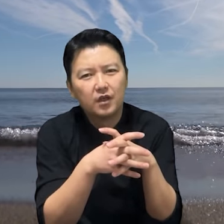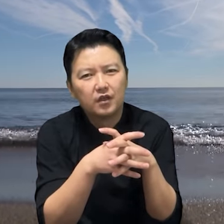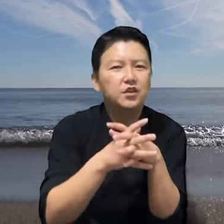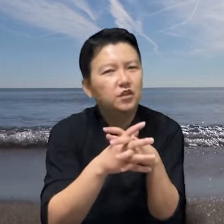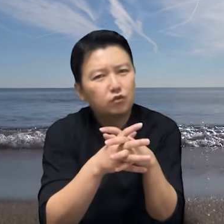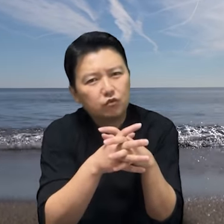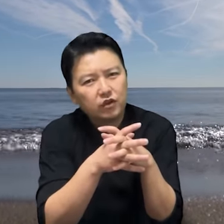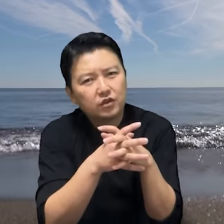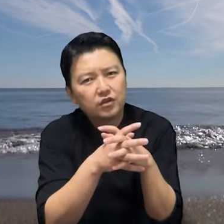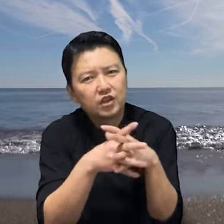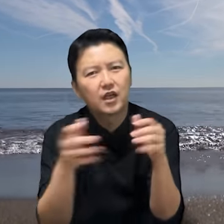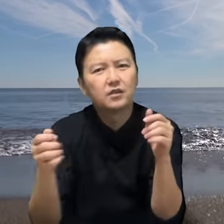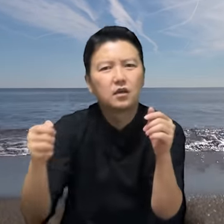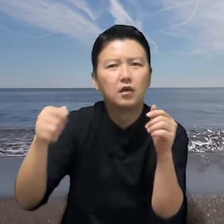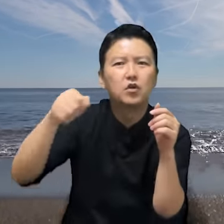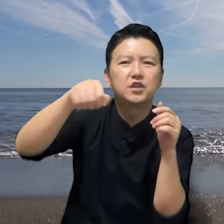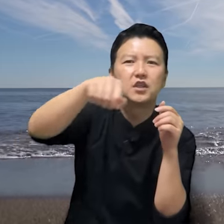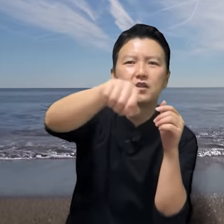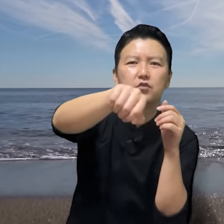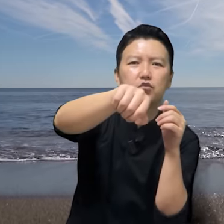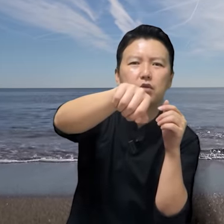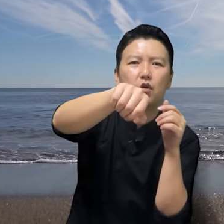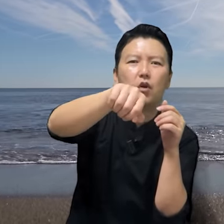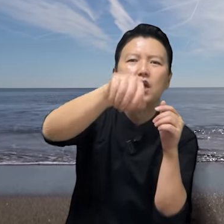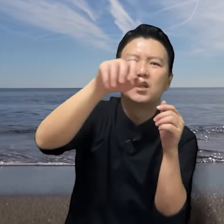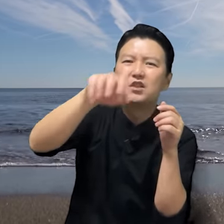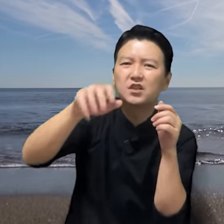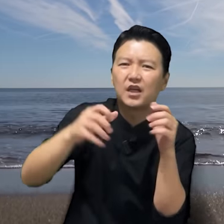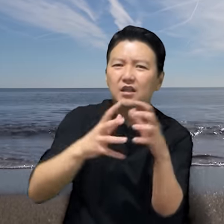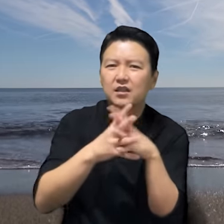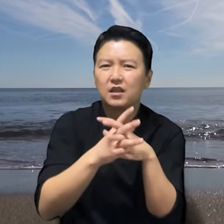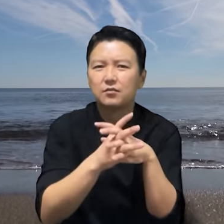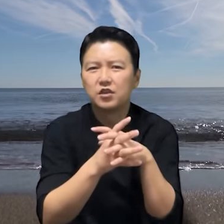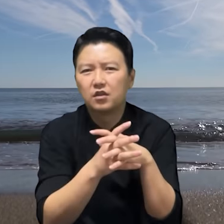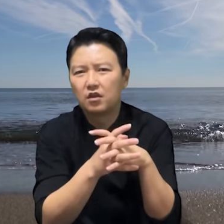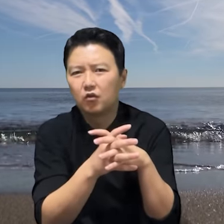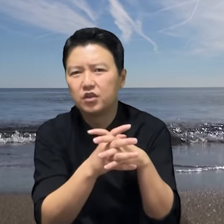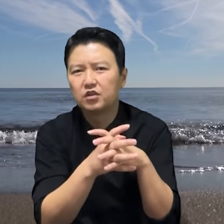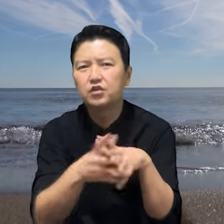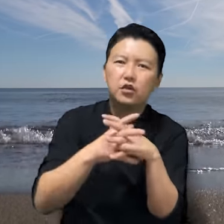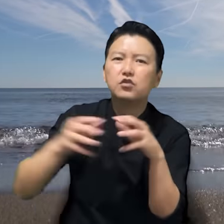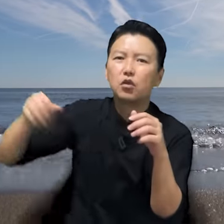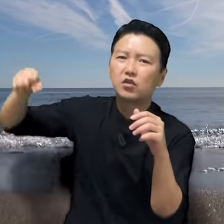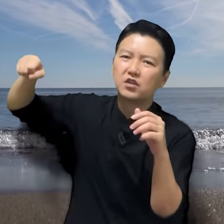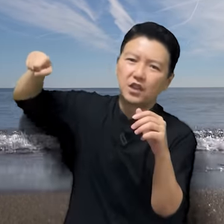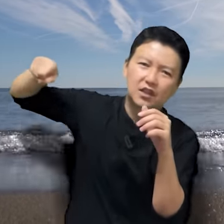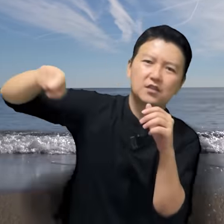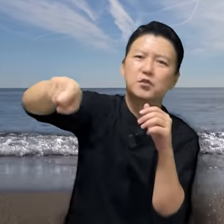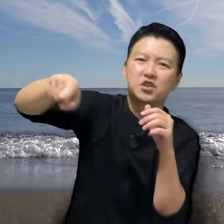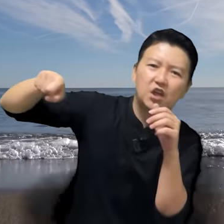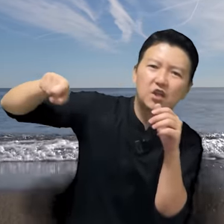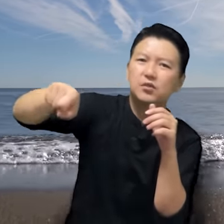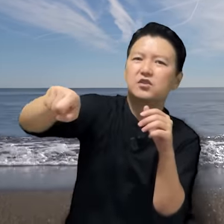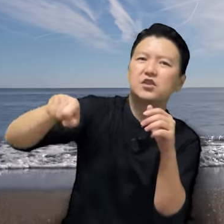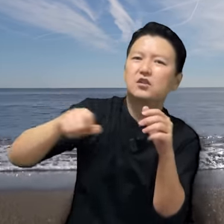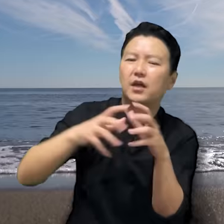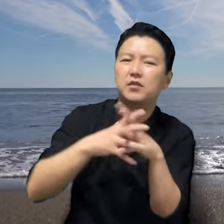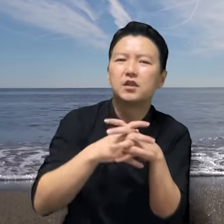이어 룰린은 시카를 허원칭한테 주었고 그 살기가 넘치던 허원칭은 연속 경찰이 가슴에 세 번 찍어댑니다.